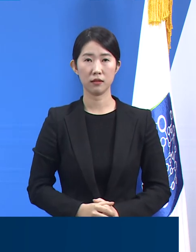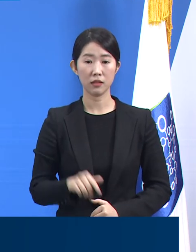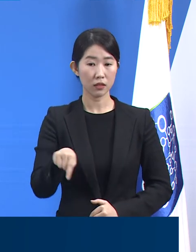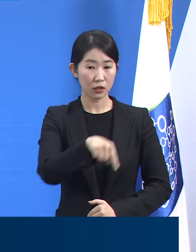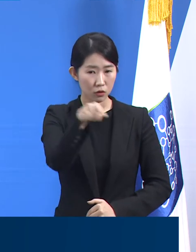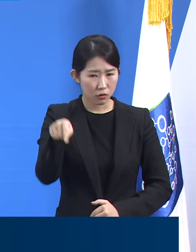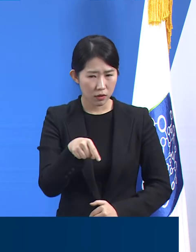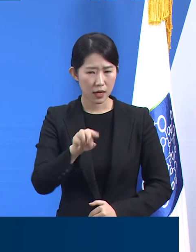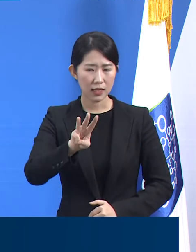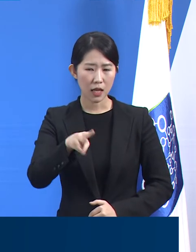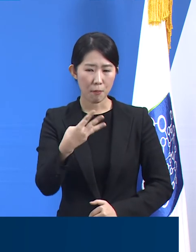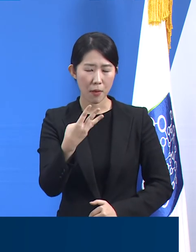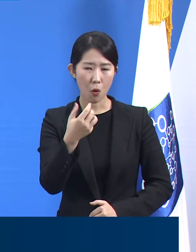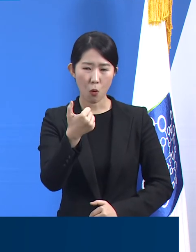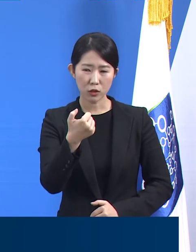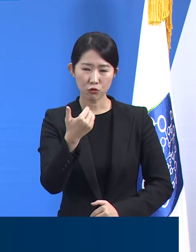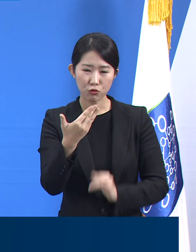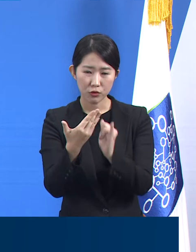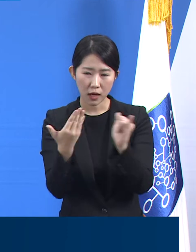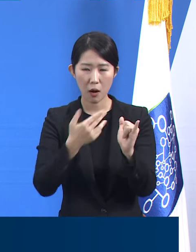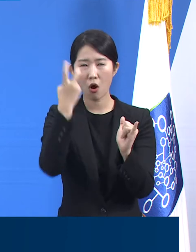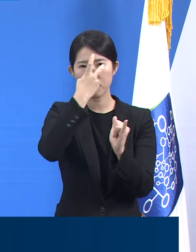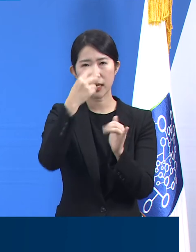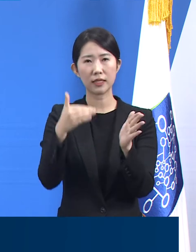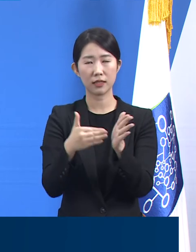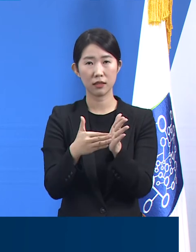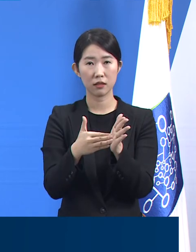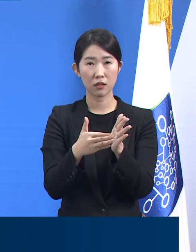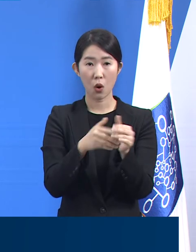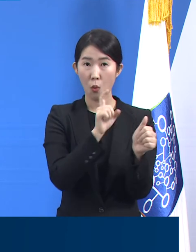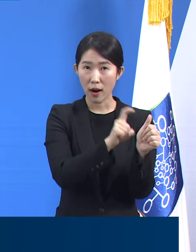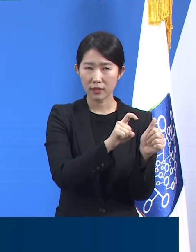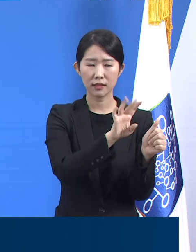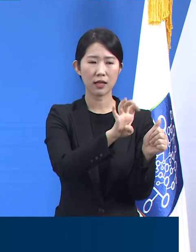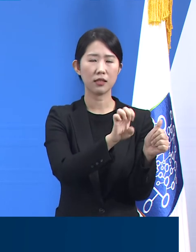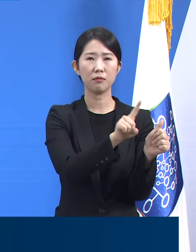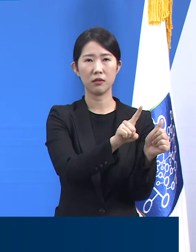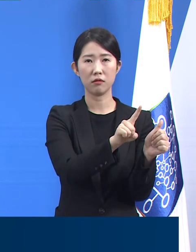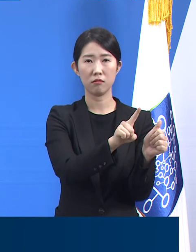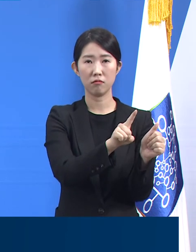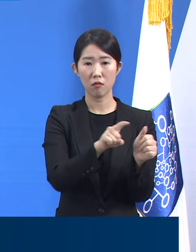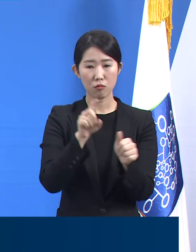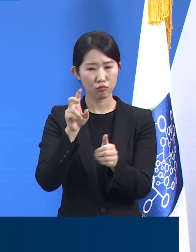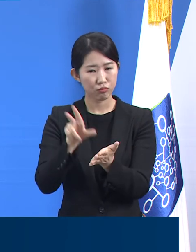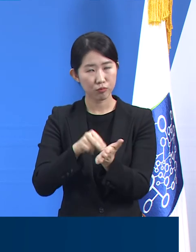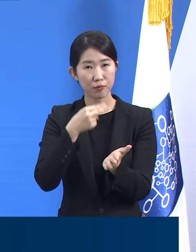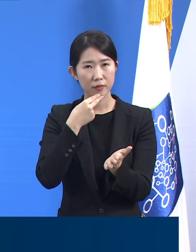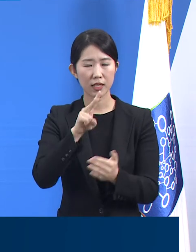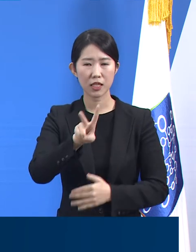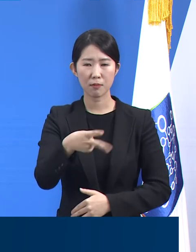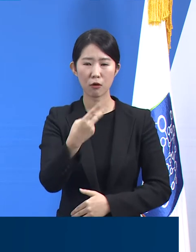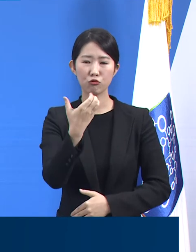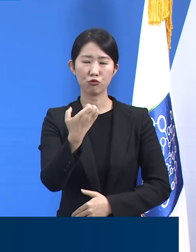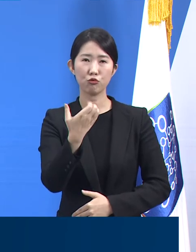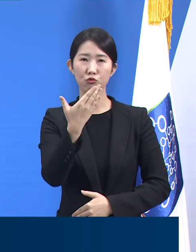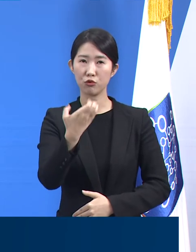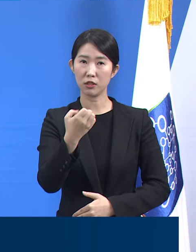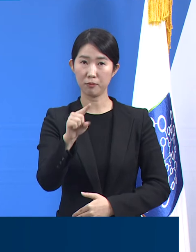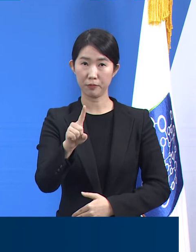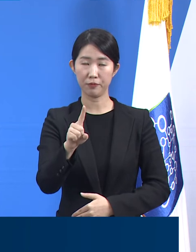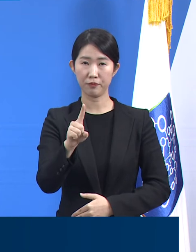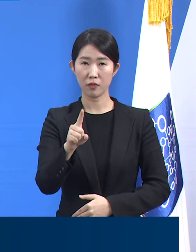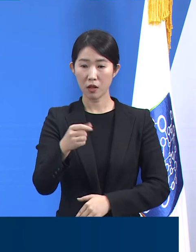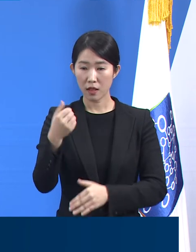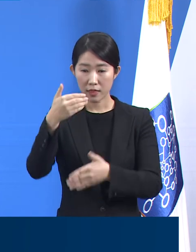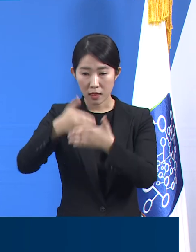이 중 396명에 대해 검사를 완료해 양성 41명, 음성 259명을 확인하였고 96명은